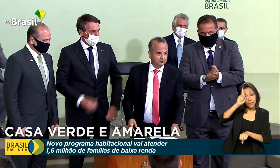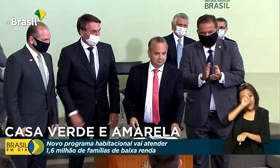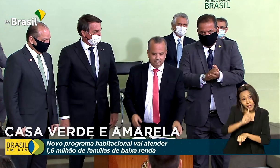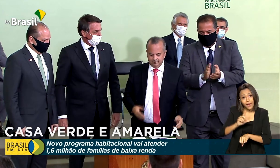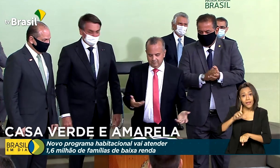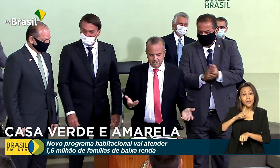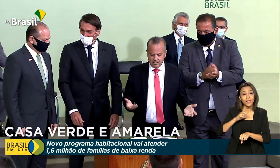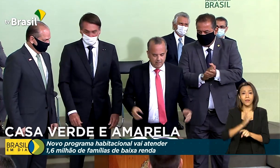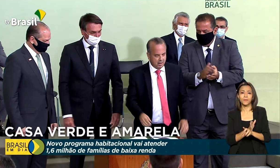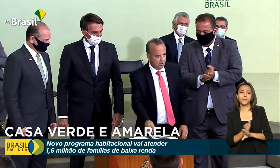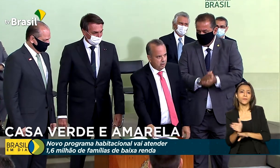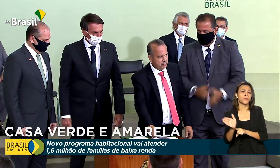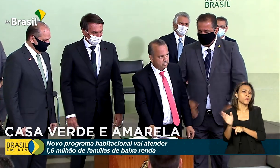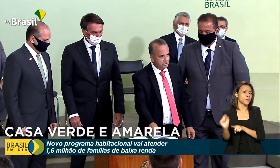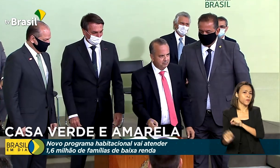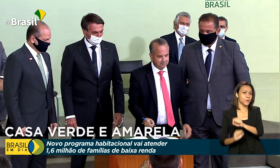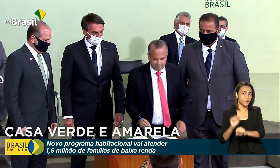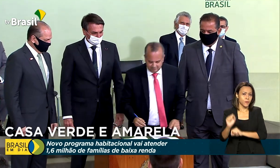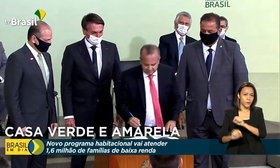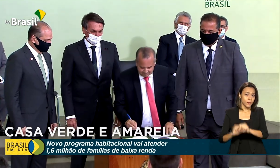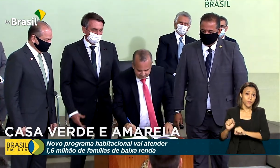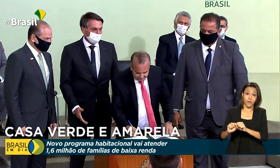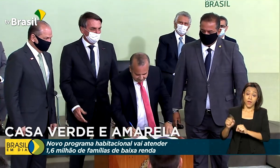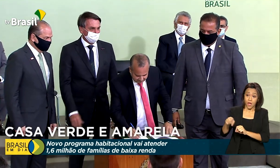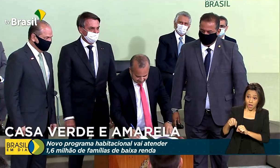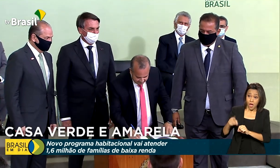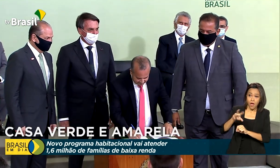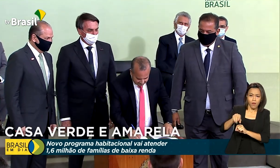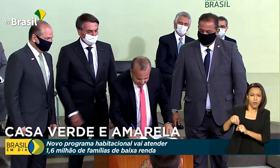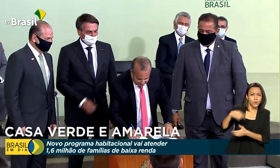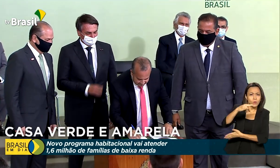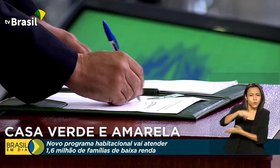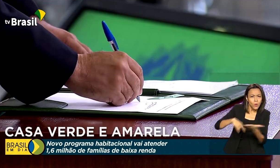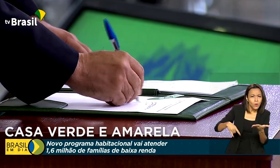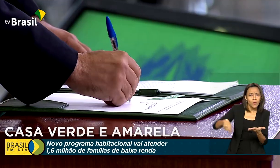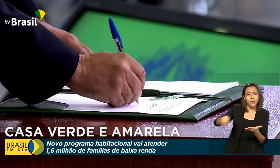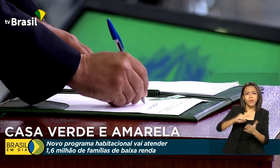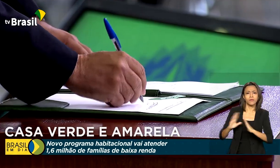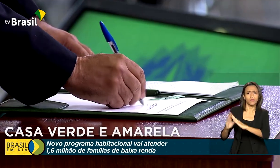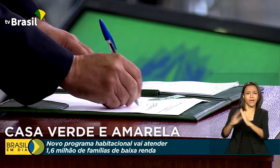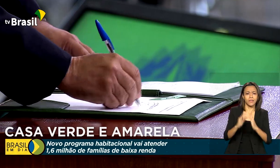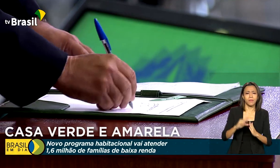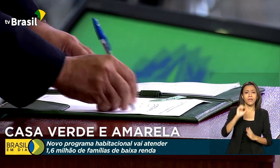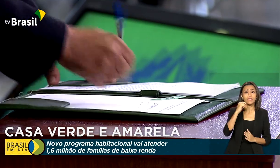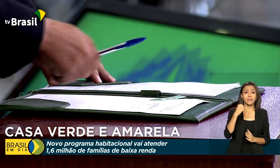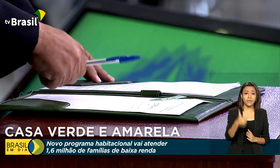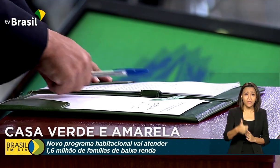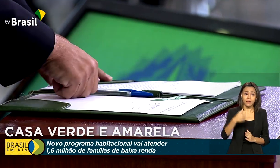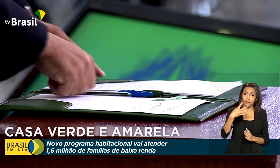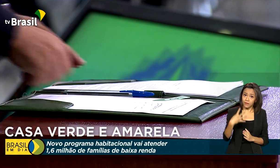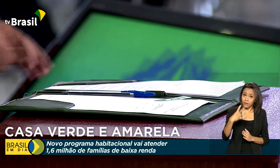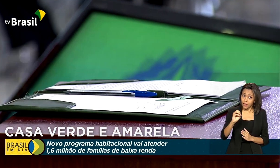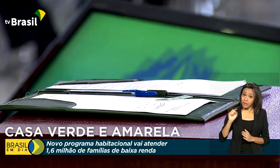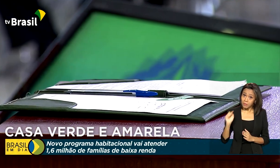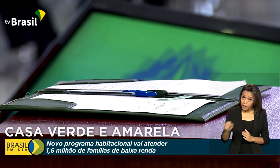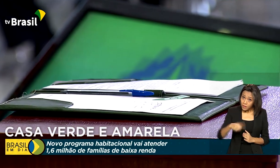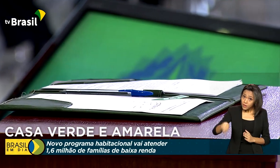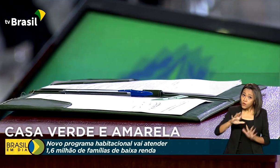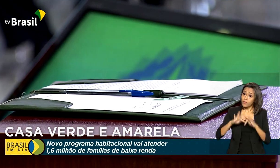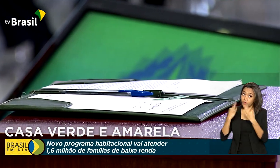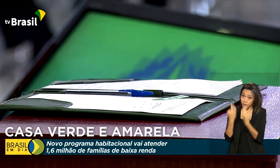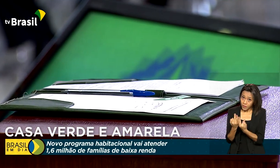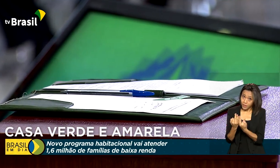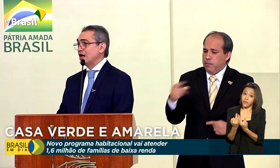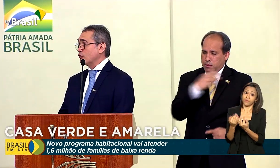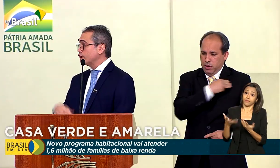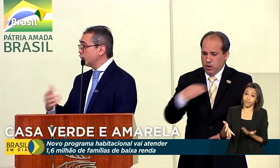duas frentes. A primeira é a regularização de imóveis para cerca de 140 mil famílias de baixa renda com a reforma das